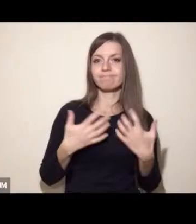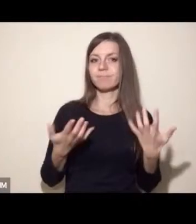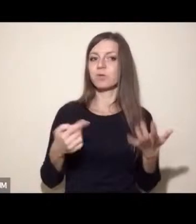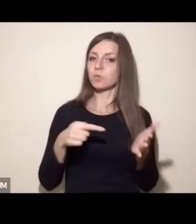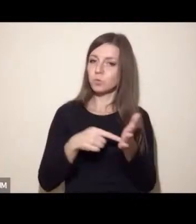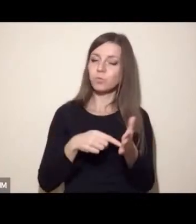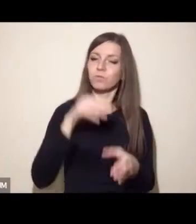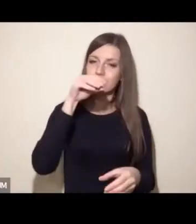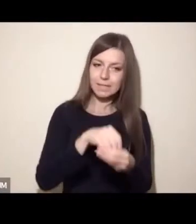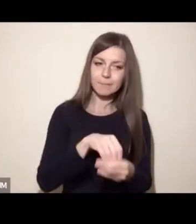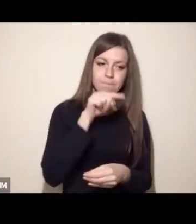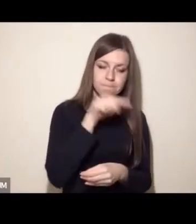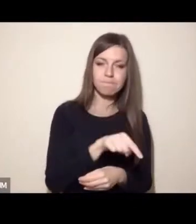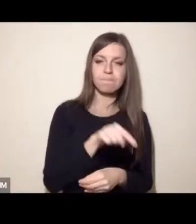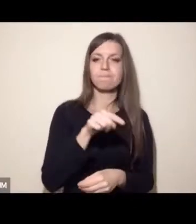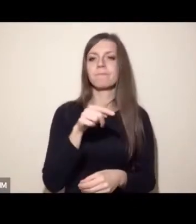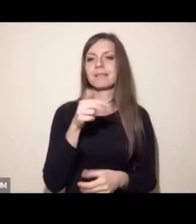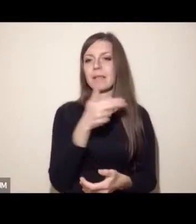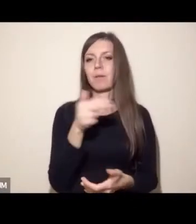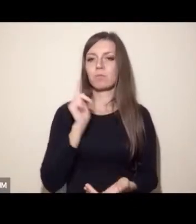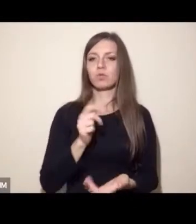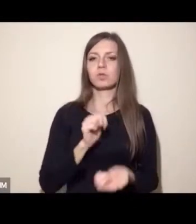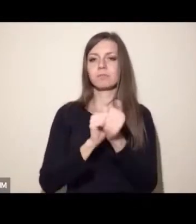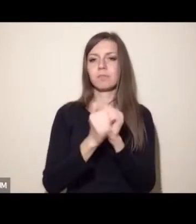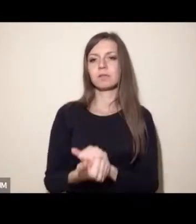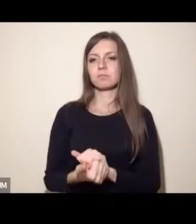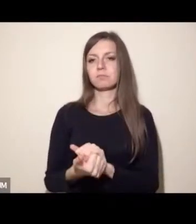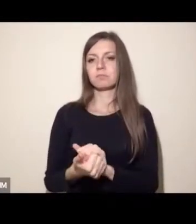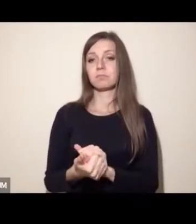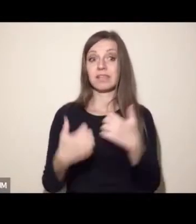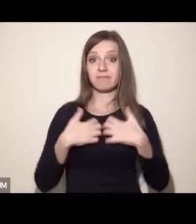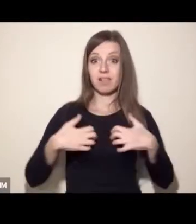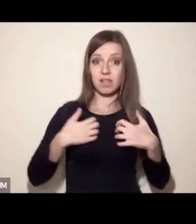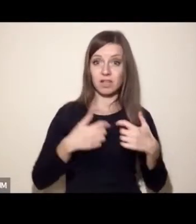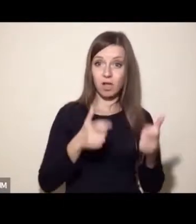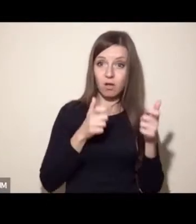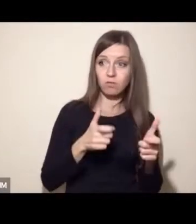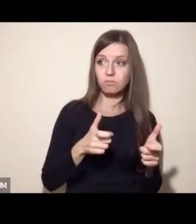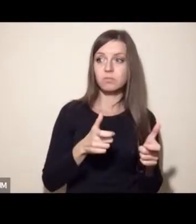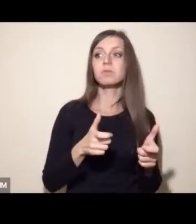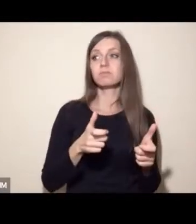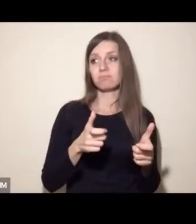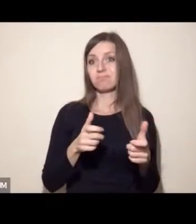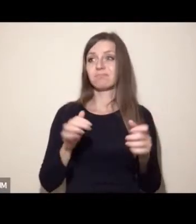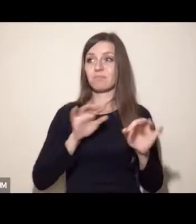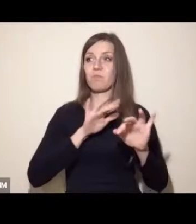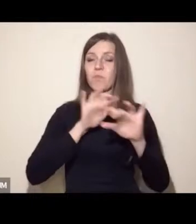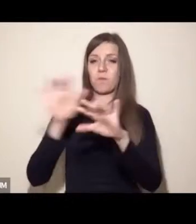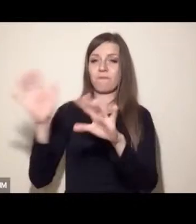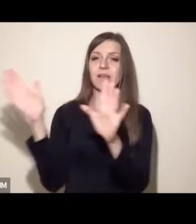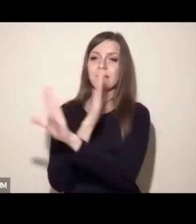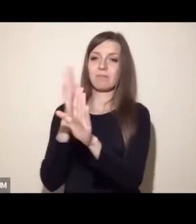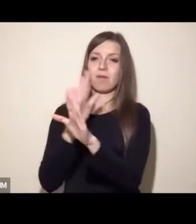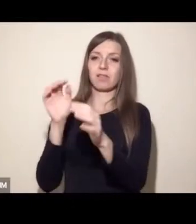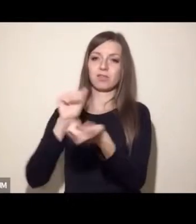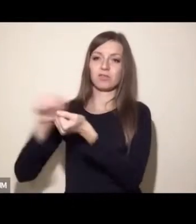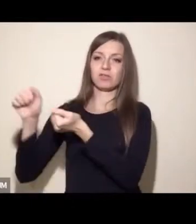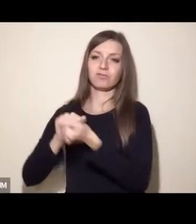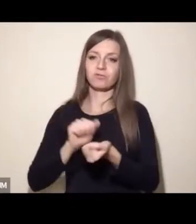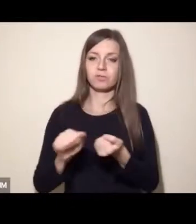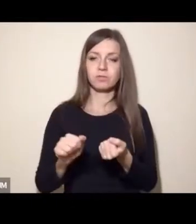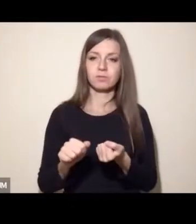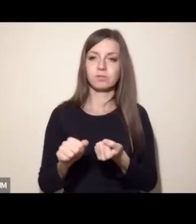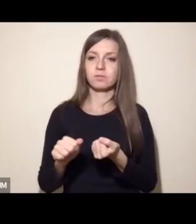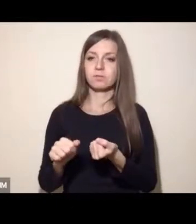którym muszą nastąpić zmiany. Nie ma wątpliwości, że hodowla zwierząt jest szkodliwa dla klimatu, środowiska, bioróżnorodności. Nie